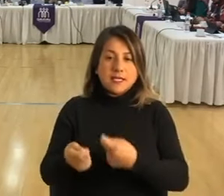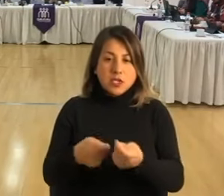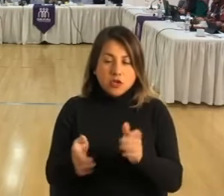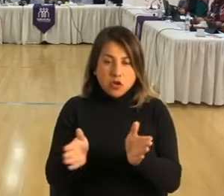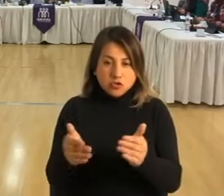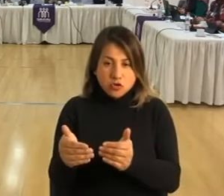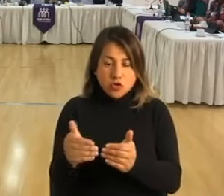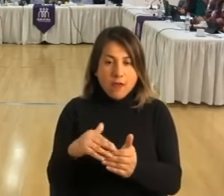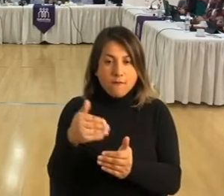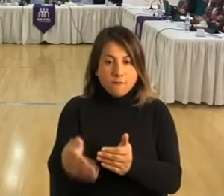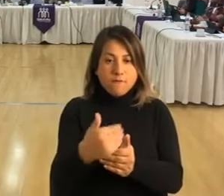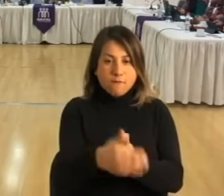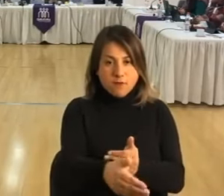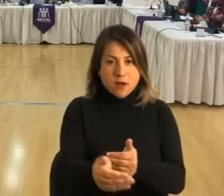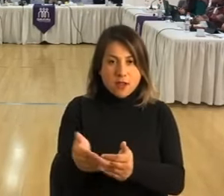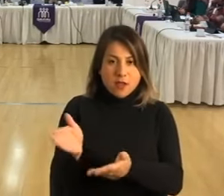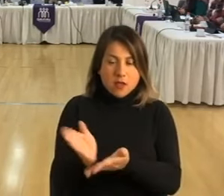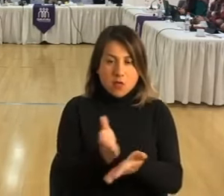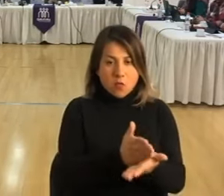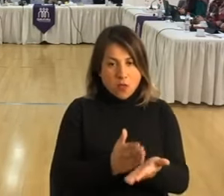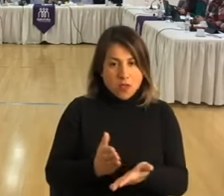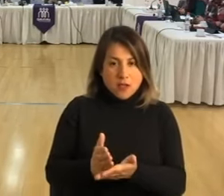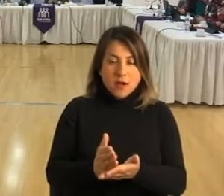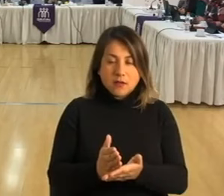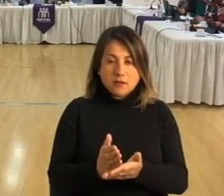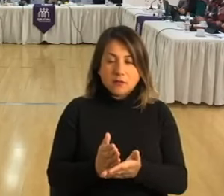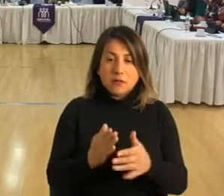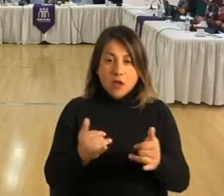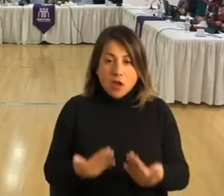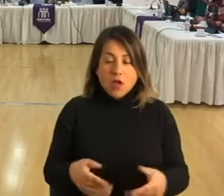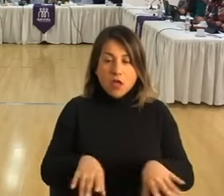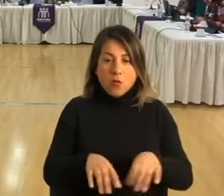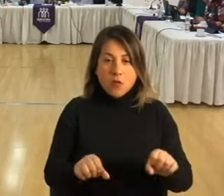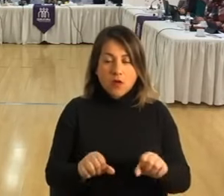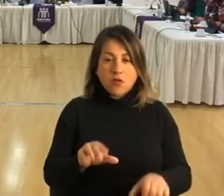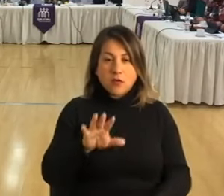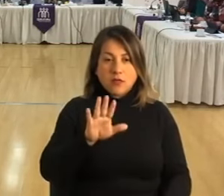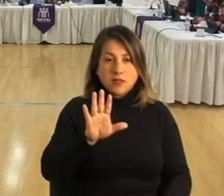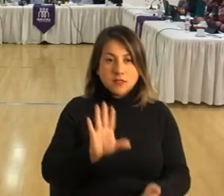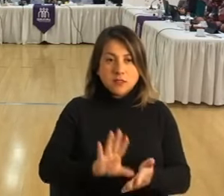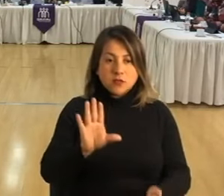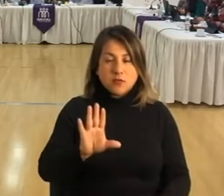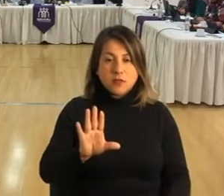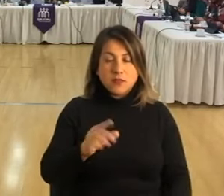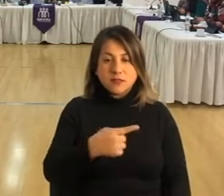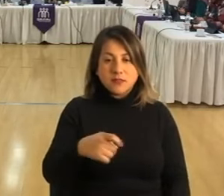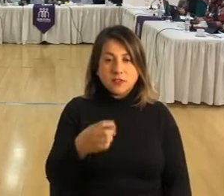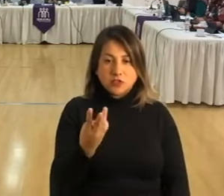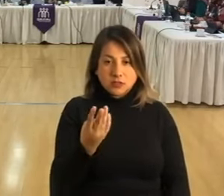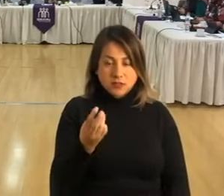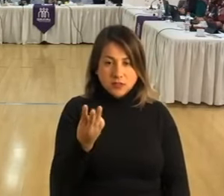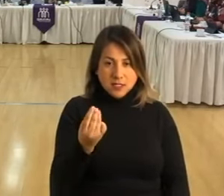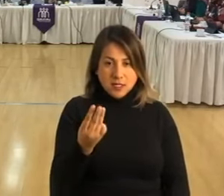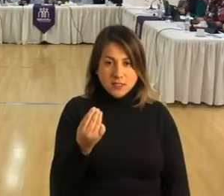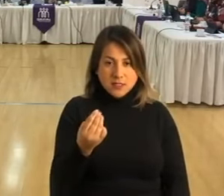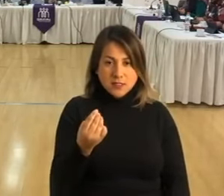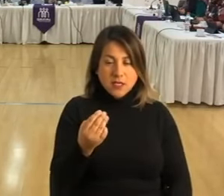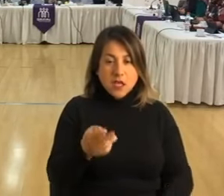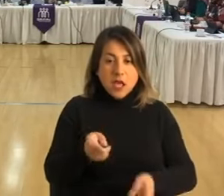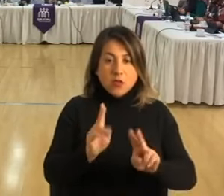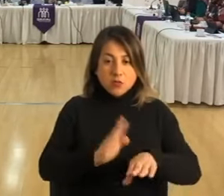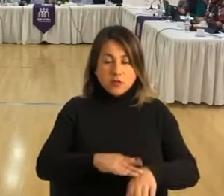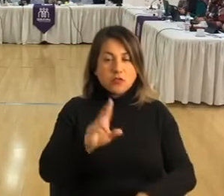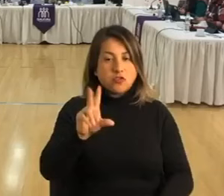hacia afuera del establecimiento. Se indica actualmente, de acuerdo al decreto 5.113, no se está